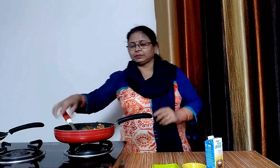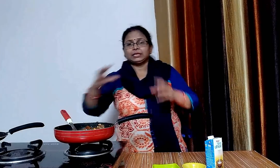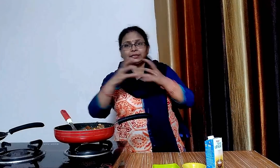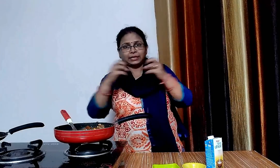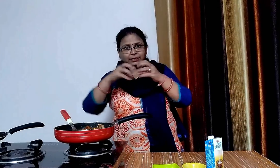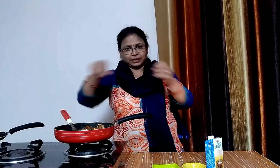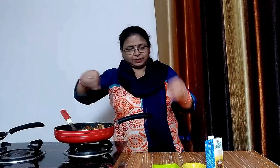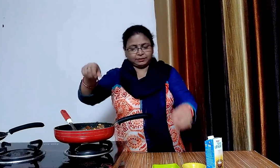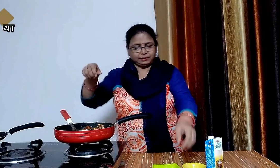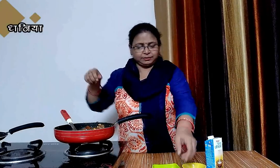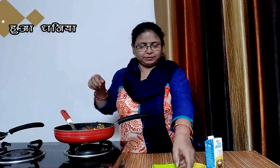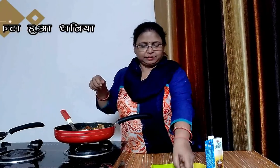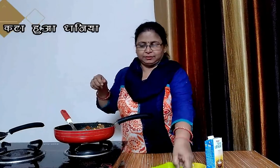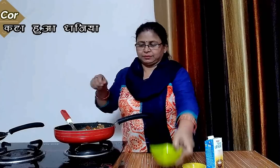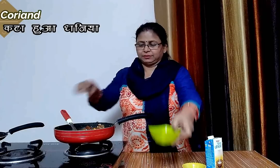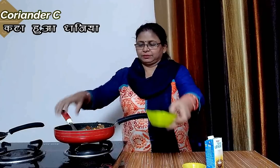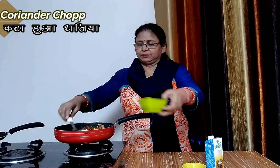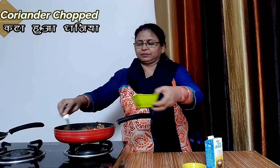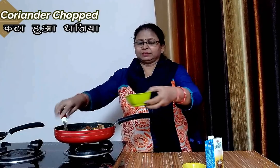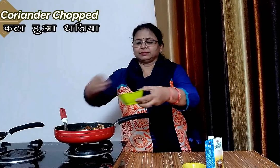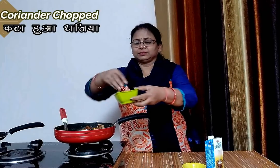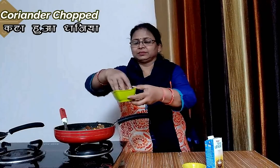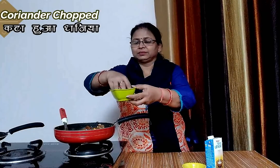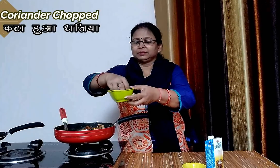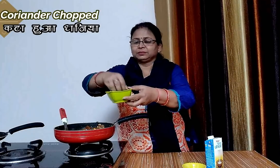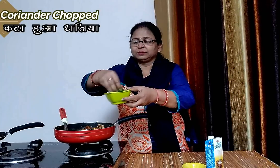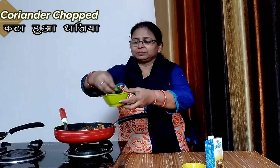गानिशिंग के लिए उपर से कटी हुई धनिया की पत्ती डाल कर मिला लेंगे